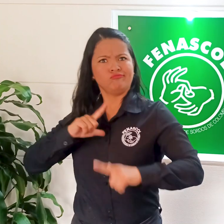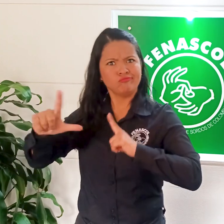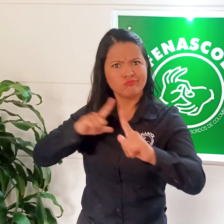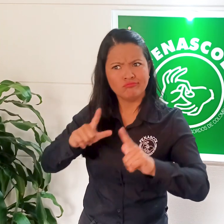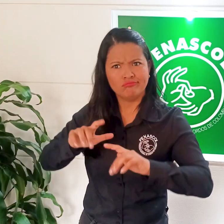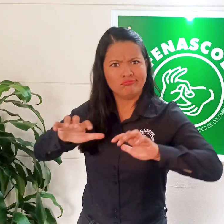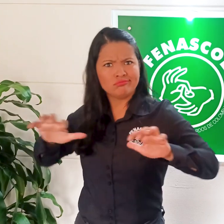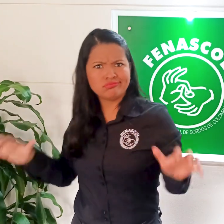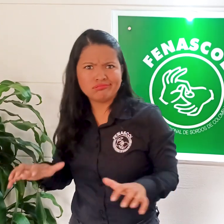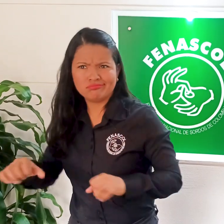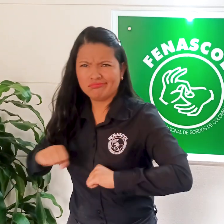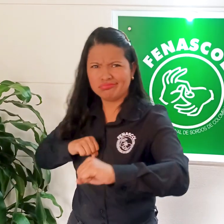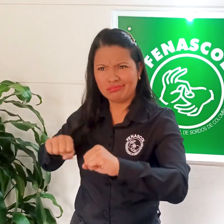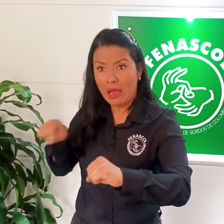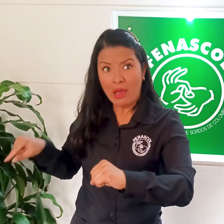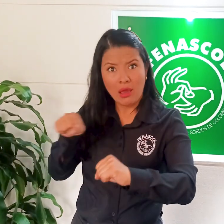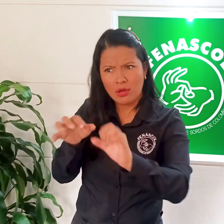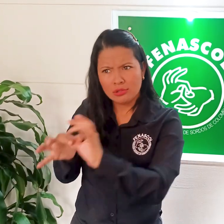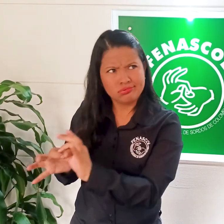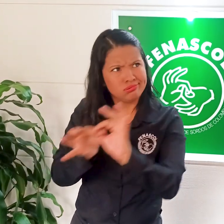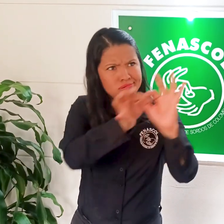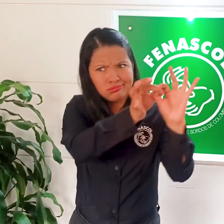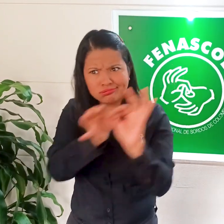del programa asociacionismo y asociatividad.